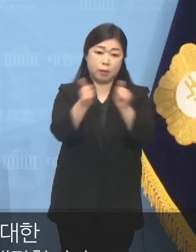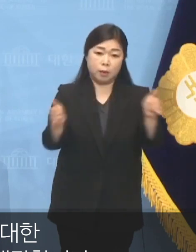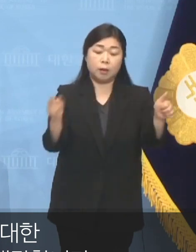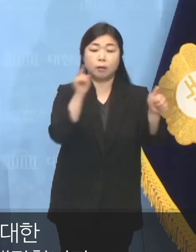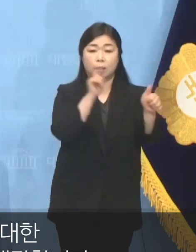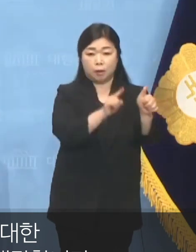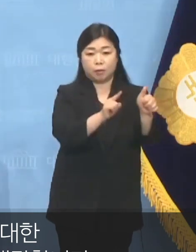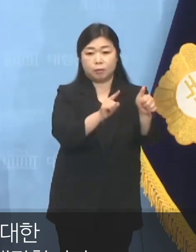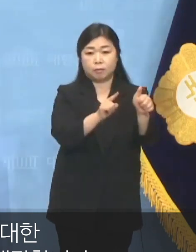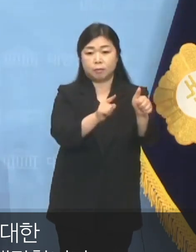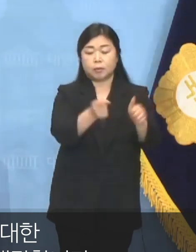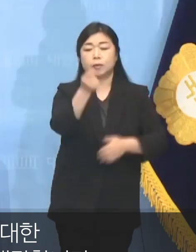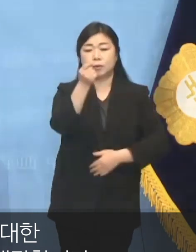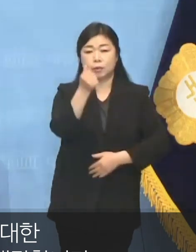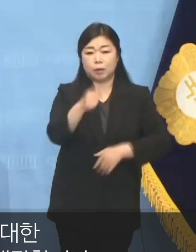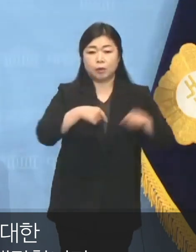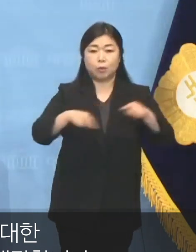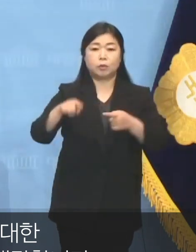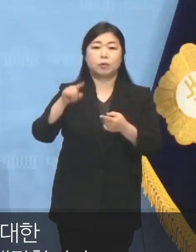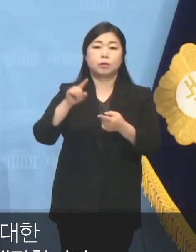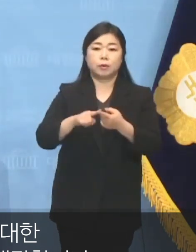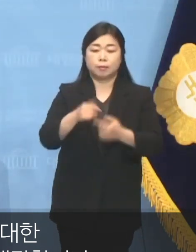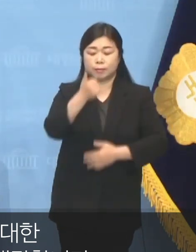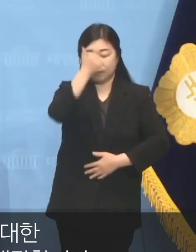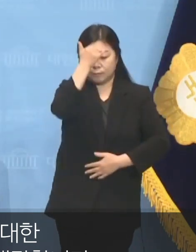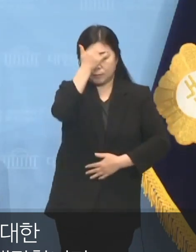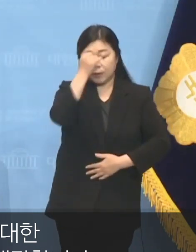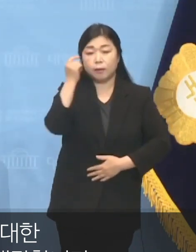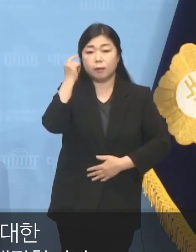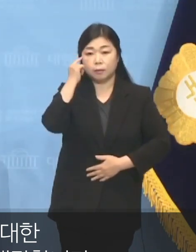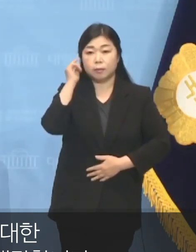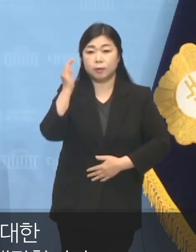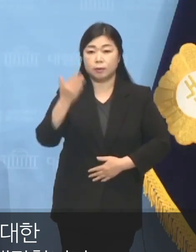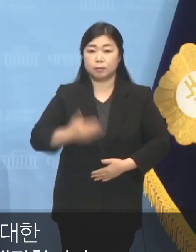최소한의 정치적 도리라고 생각합니다.